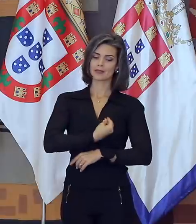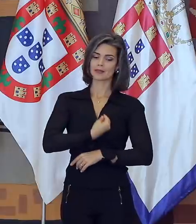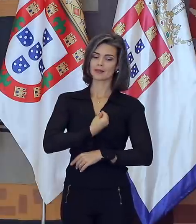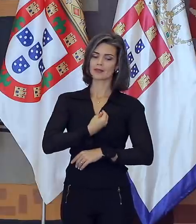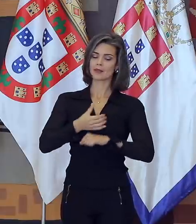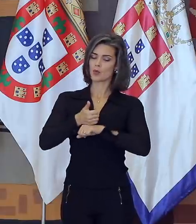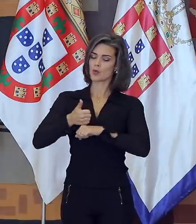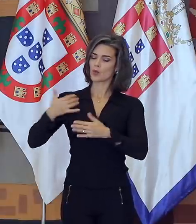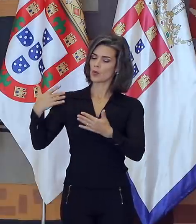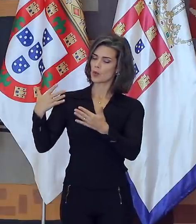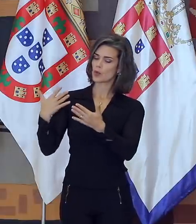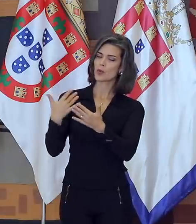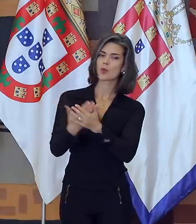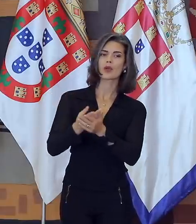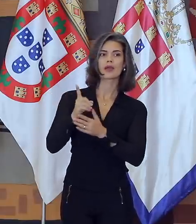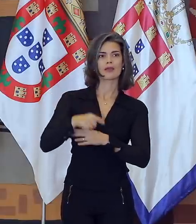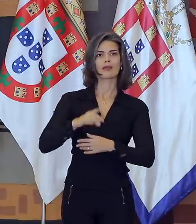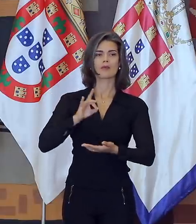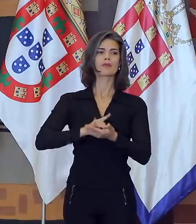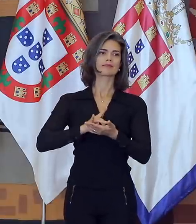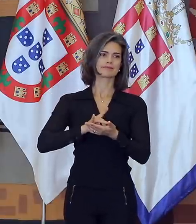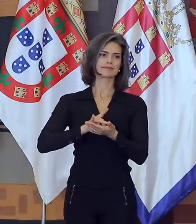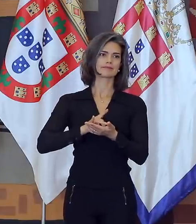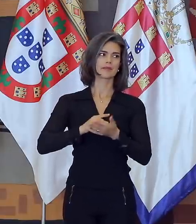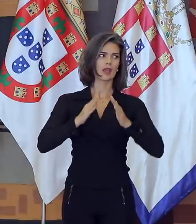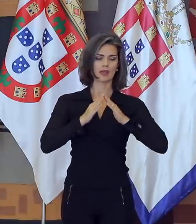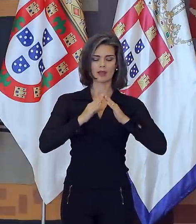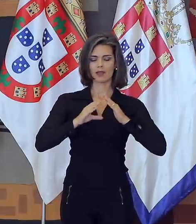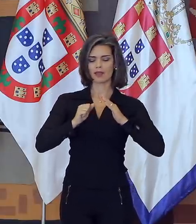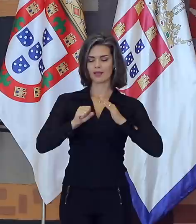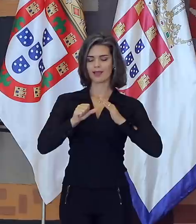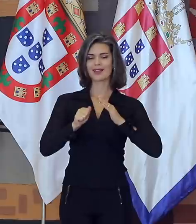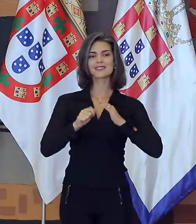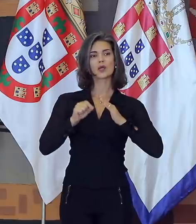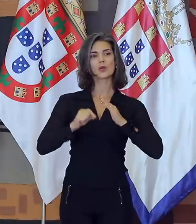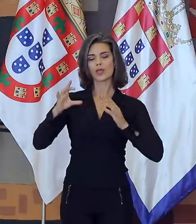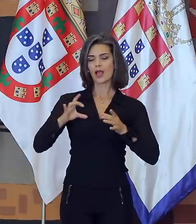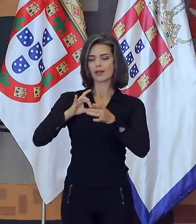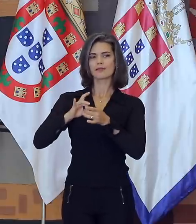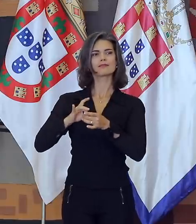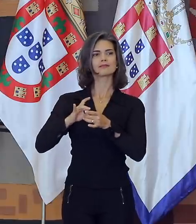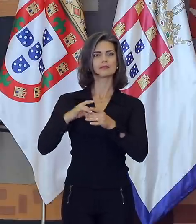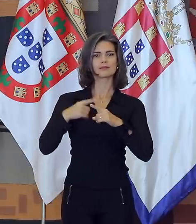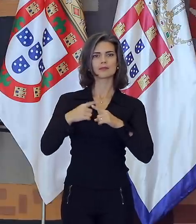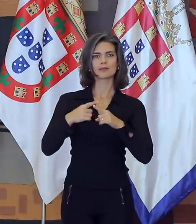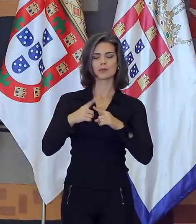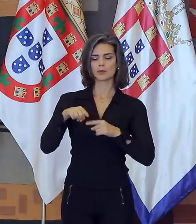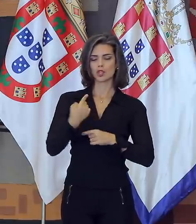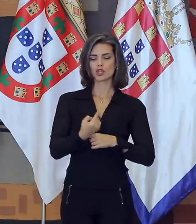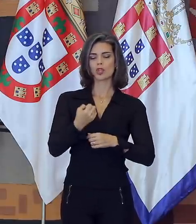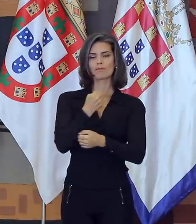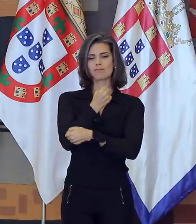disse a embaixadora Maria Celina, isso é uma grande verdade. A casa vai ser o vínculo que nos une, porque as nossas raízes,